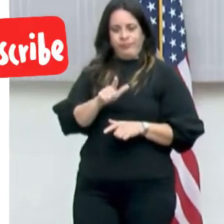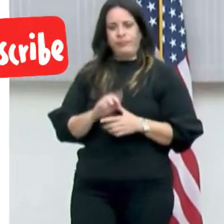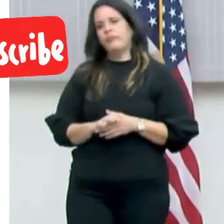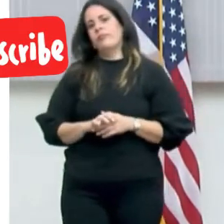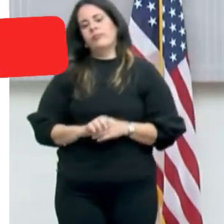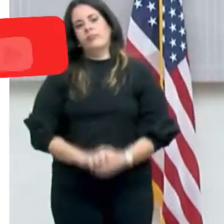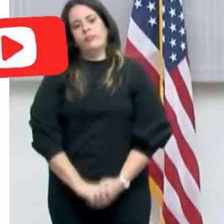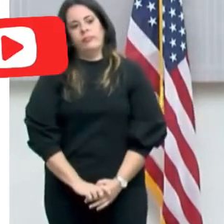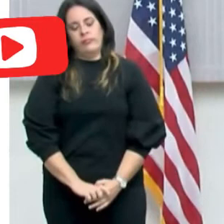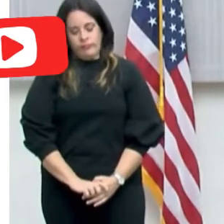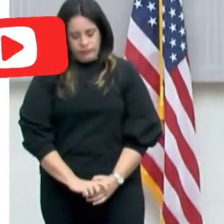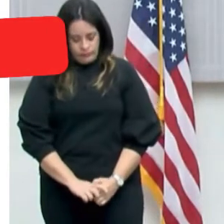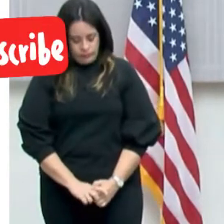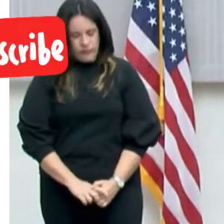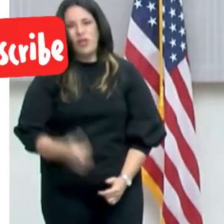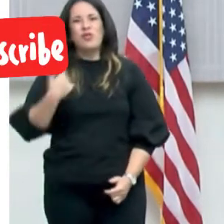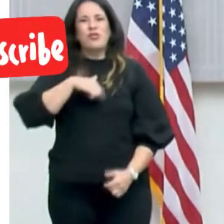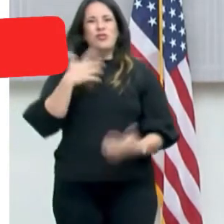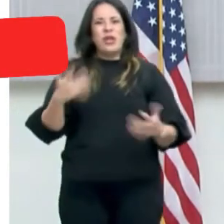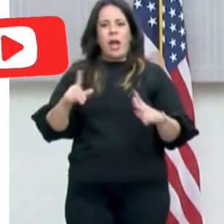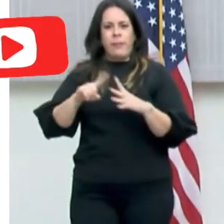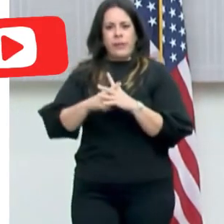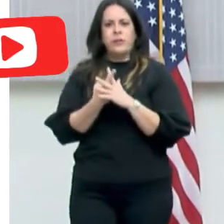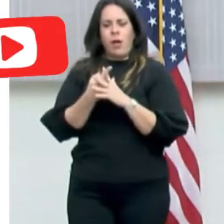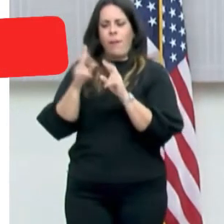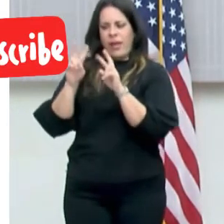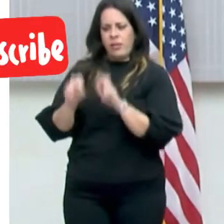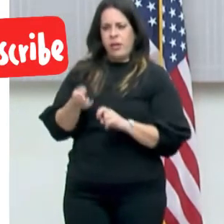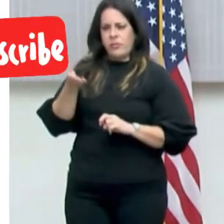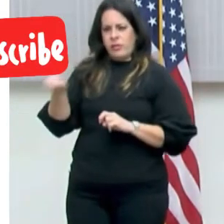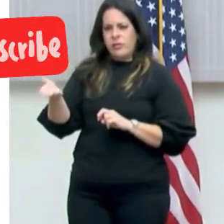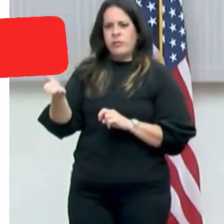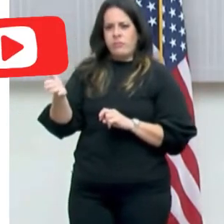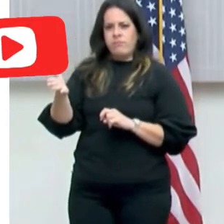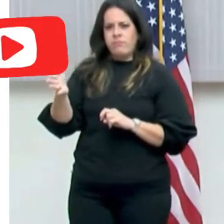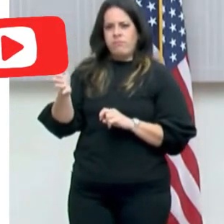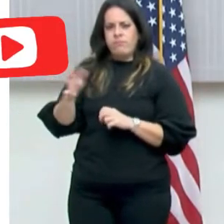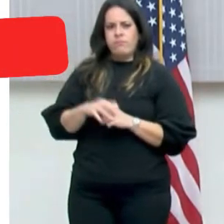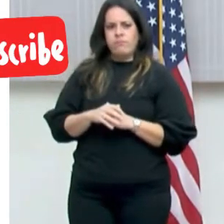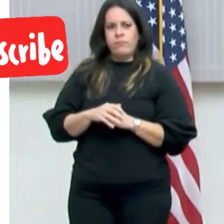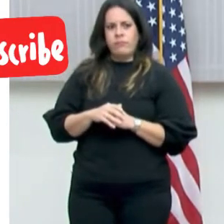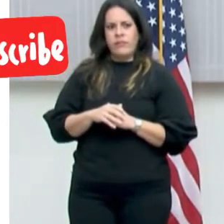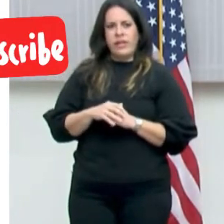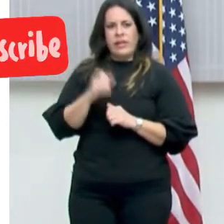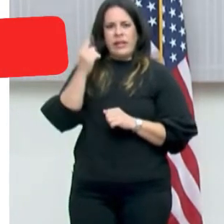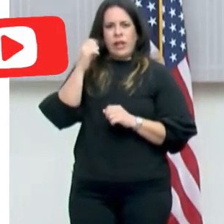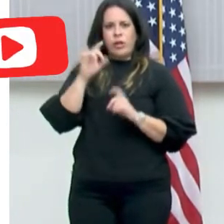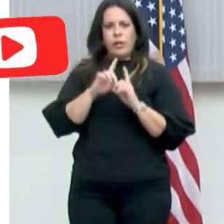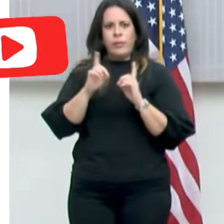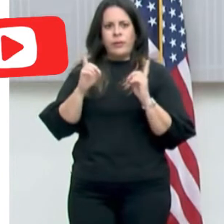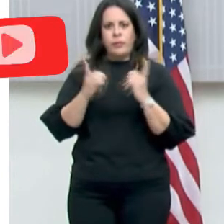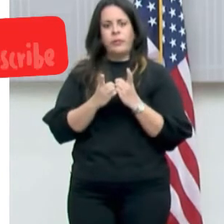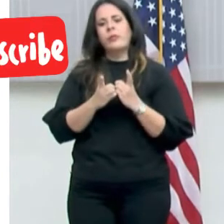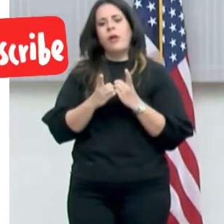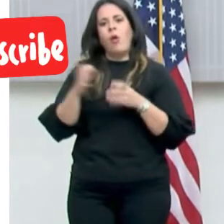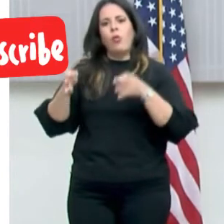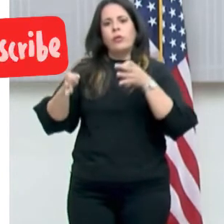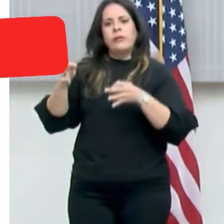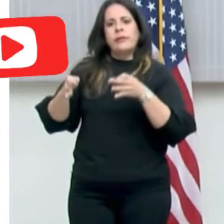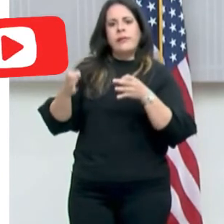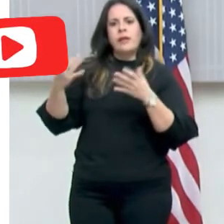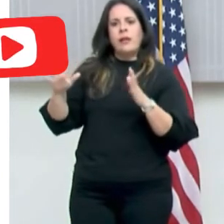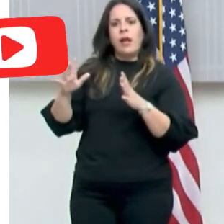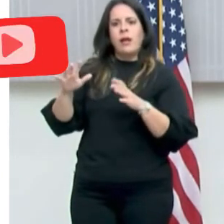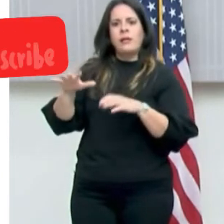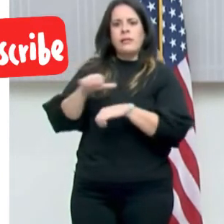Bueno, nosotros habíamos comenzado una investigación. Entiendo que el Departamento de Justicia estaba